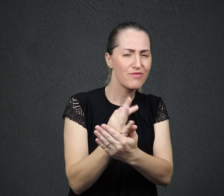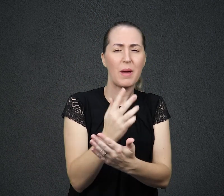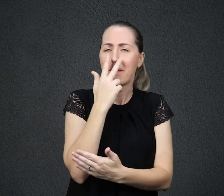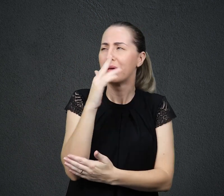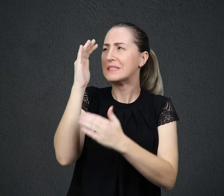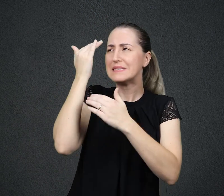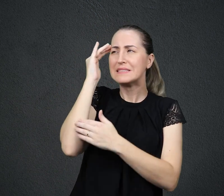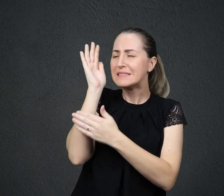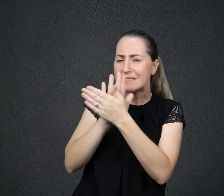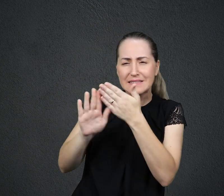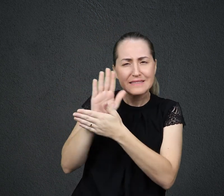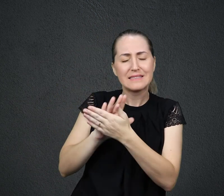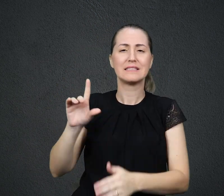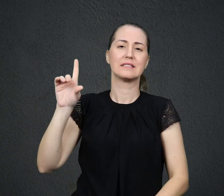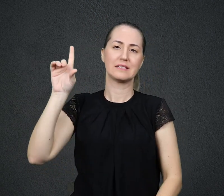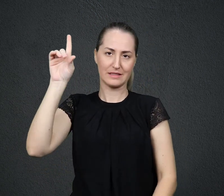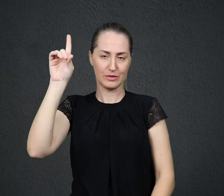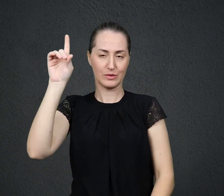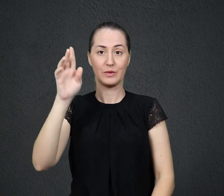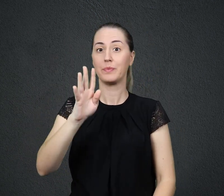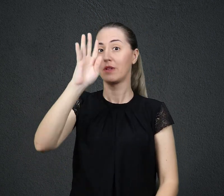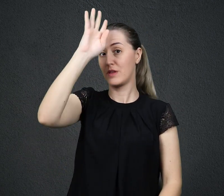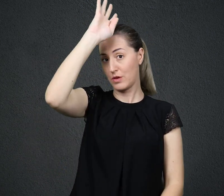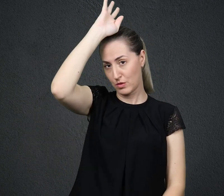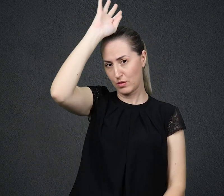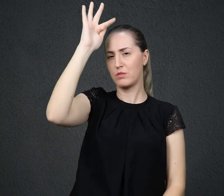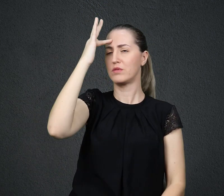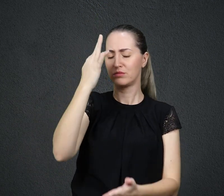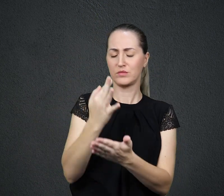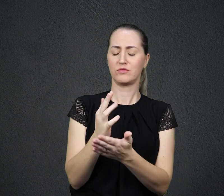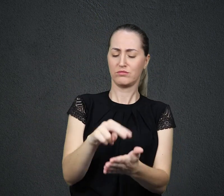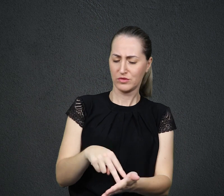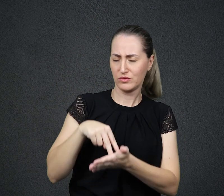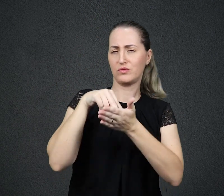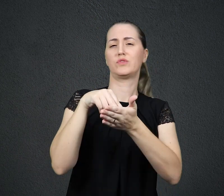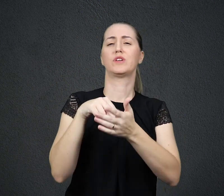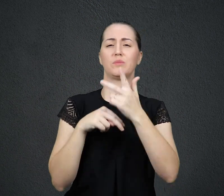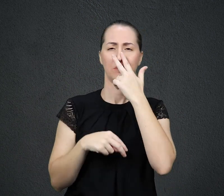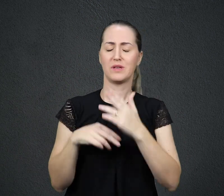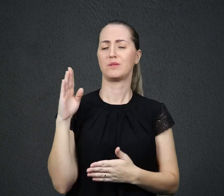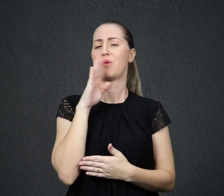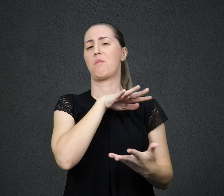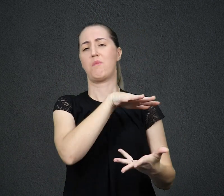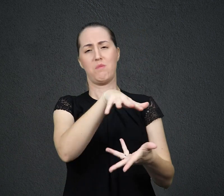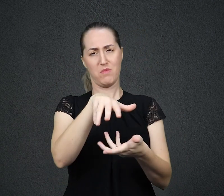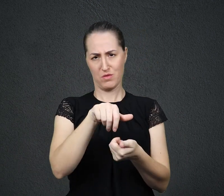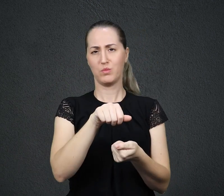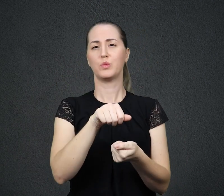Romanos, a fé deve resistir mesmo diante da maldade do mundo. Segundo Gálatas, vivemos pela fé